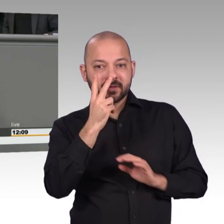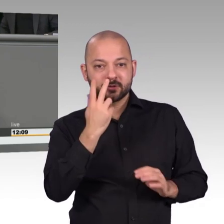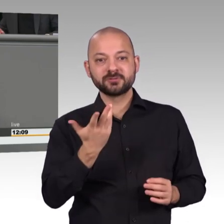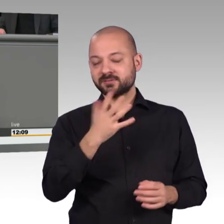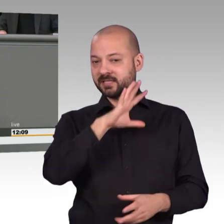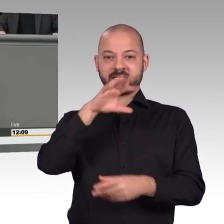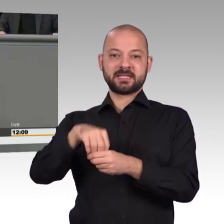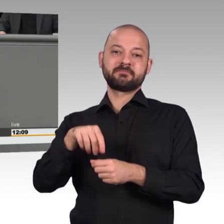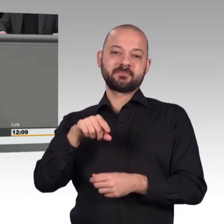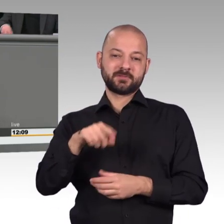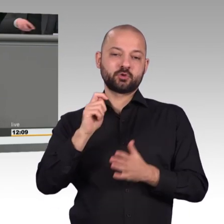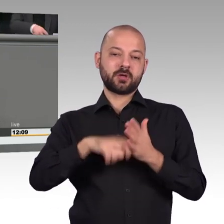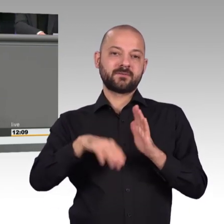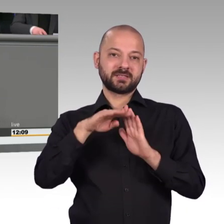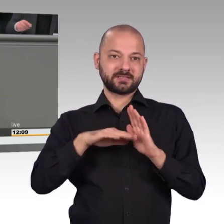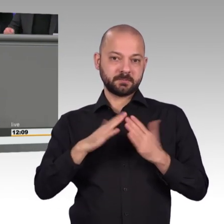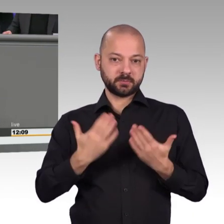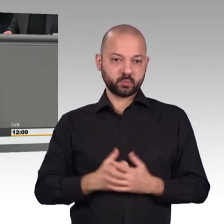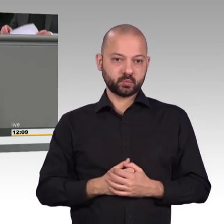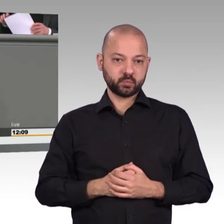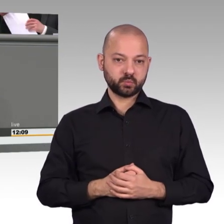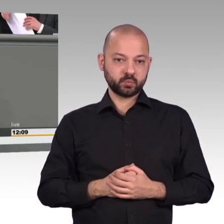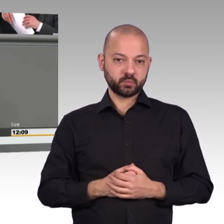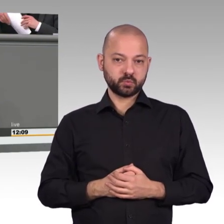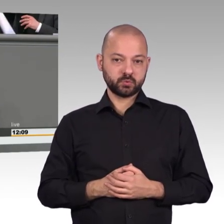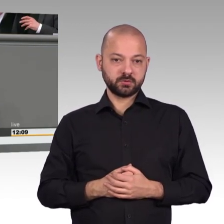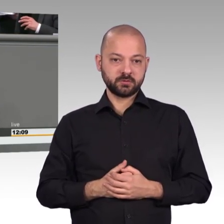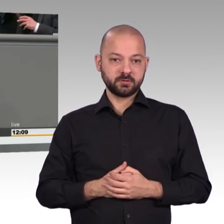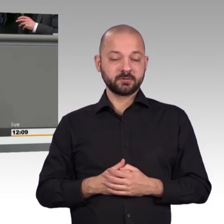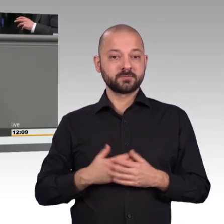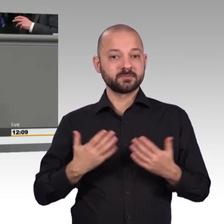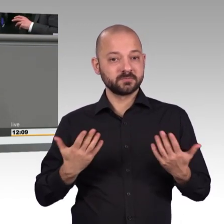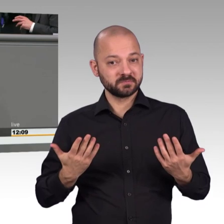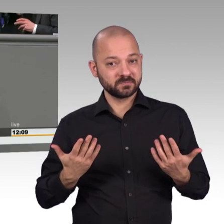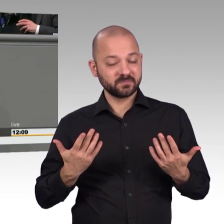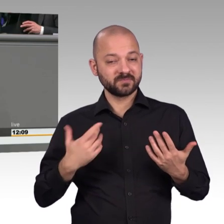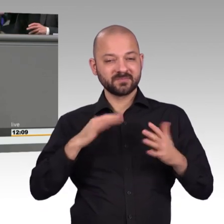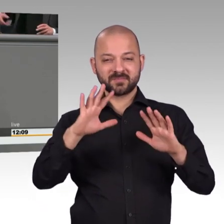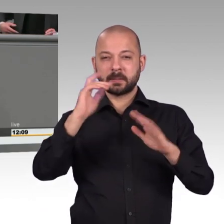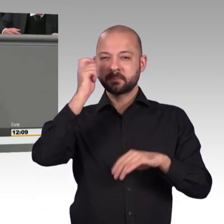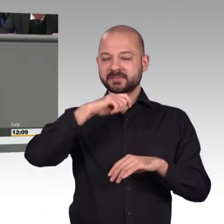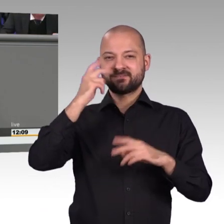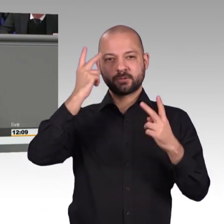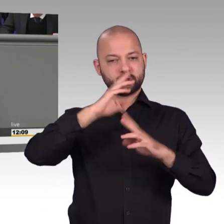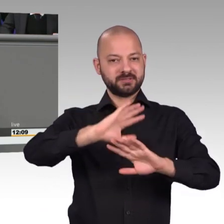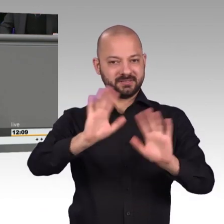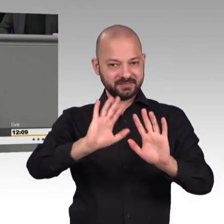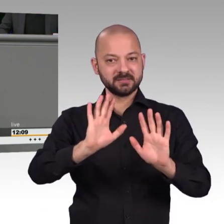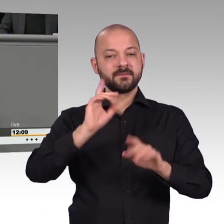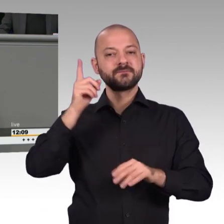zum Beispiel grundgesetzlich nachbessern müsste. Der Blick in die digitale Welt, und da haben Sie vollkommen recht, der zeigt, dass eben